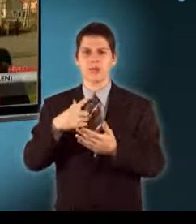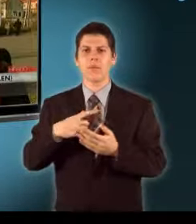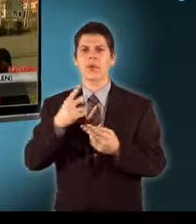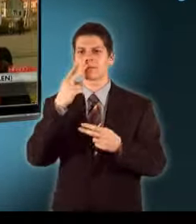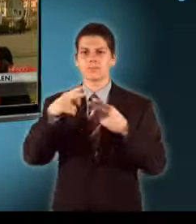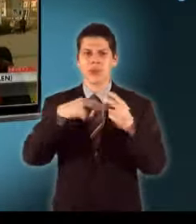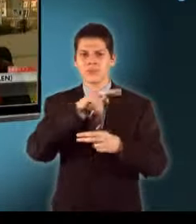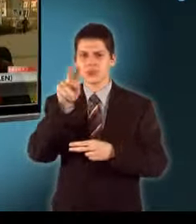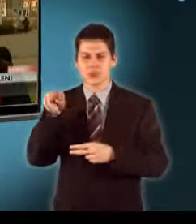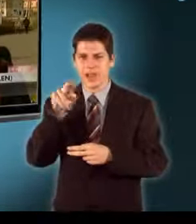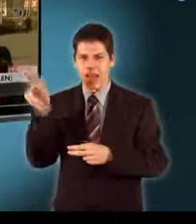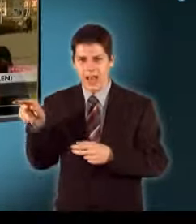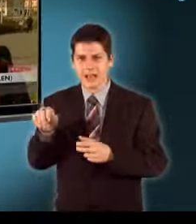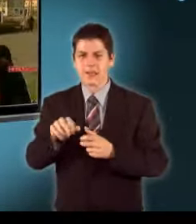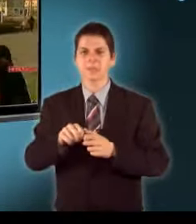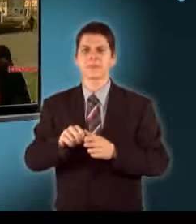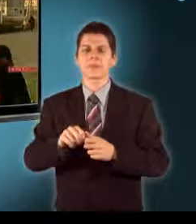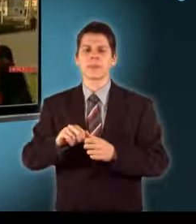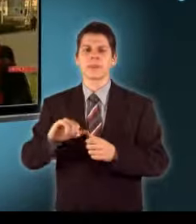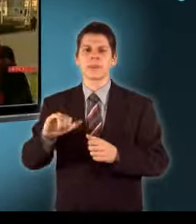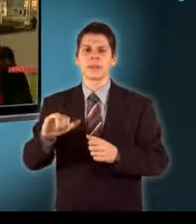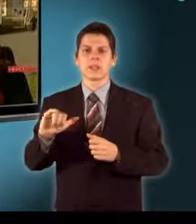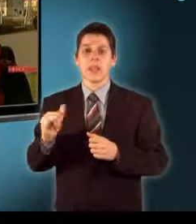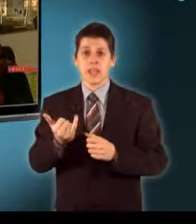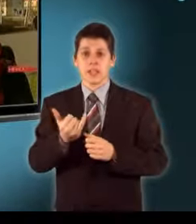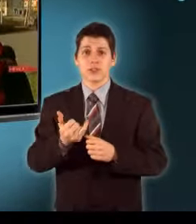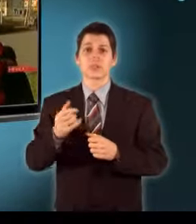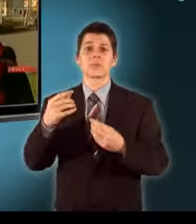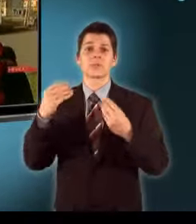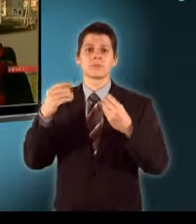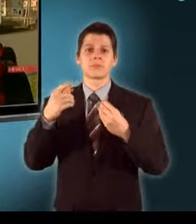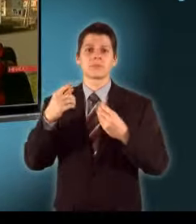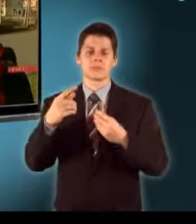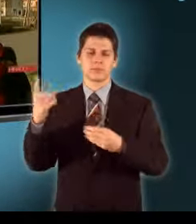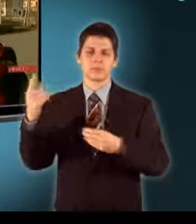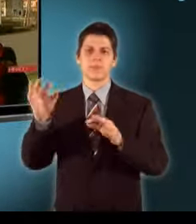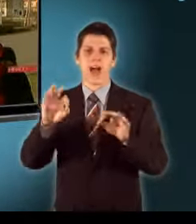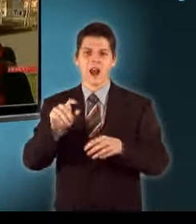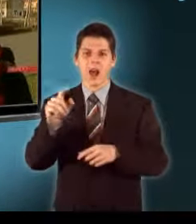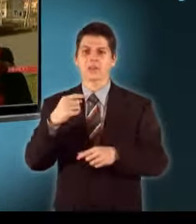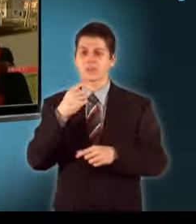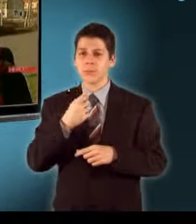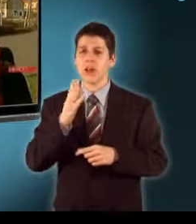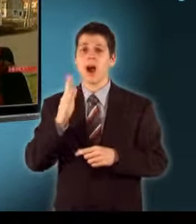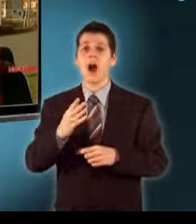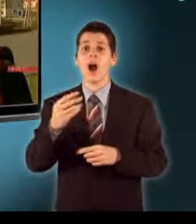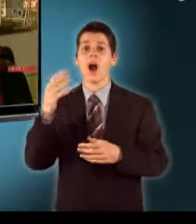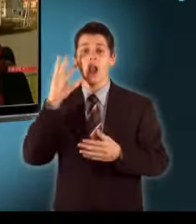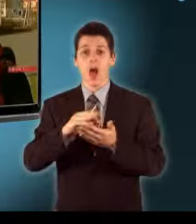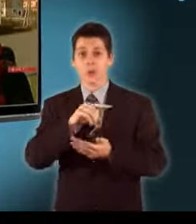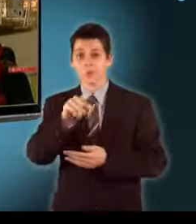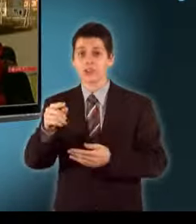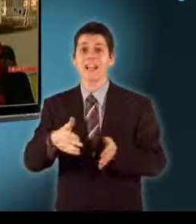a Polák Mihály Műszaki Főiskolának a kollektívája És a magyar aszfalt abban az esetben, hogyha a lakosság részéről